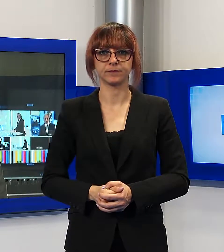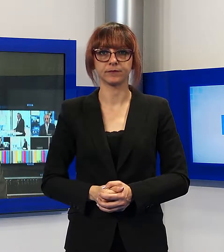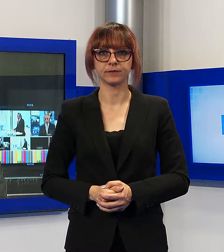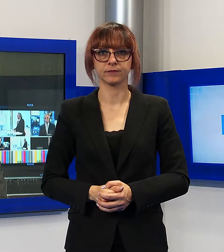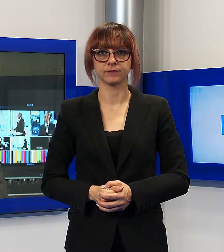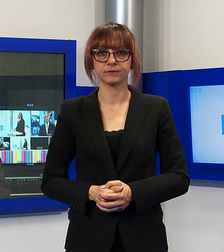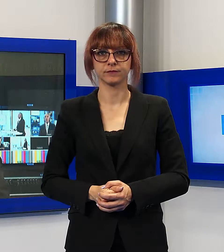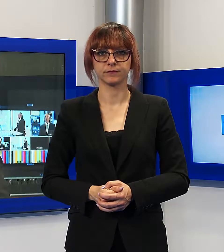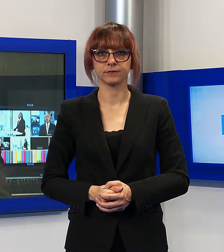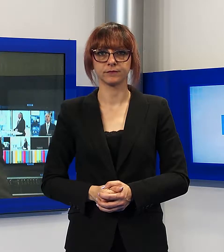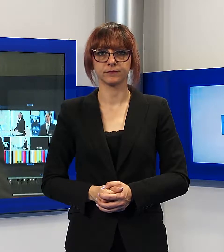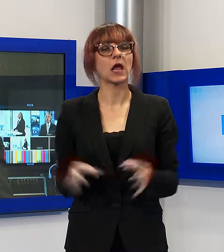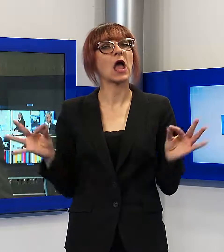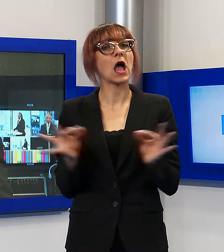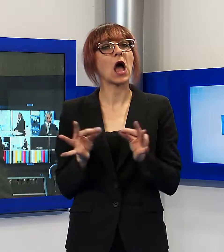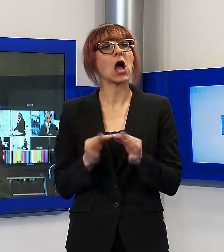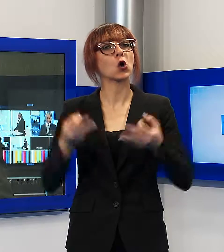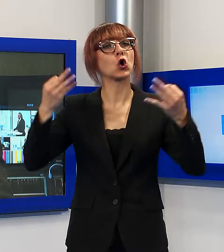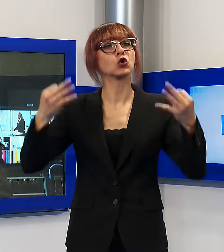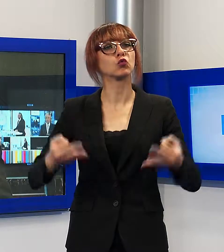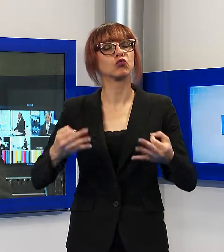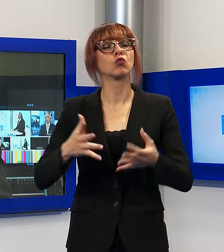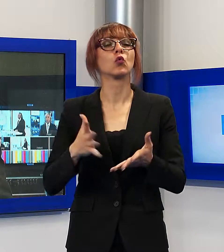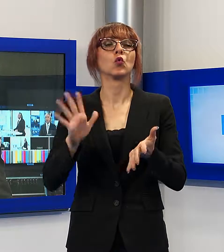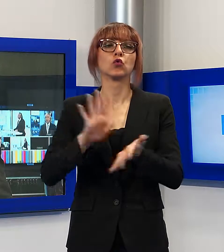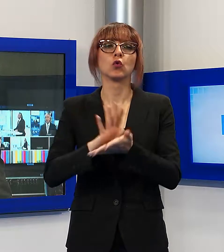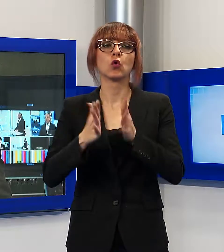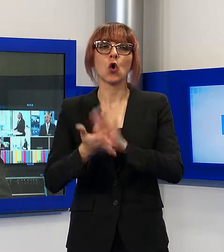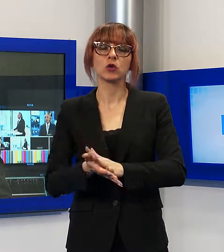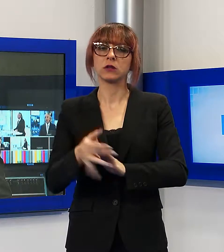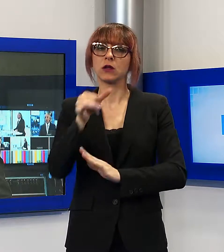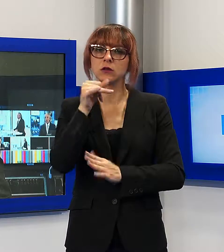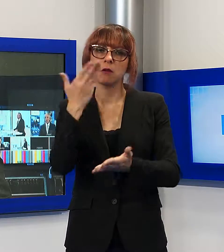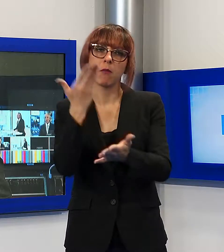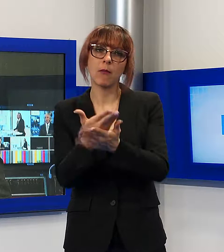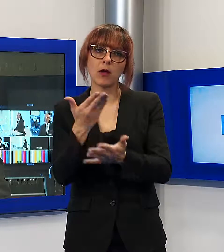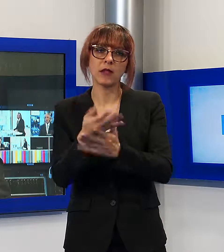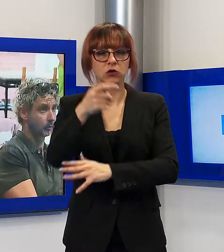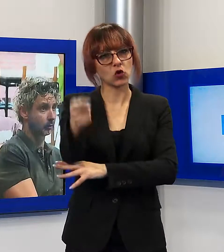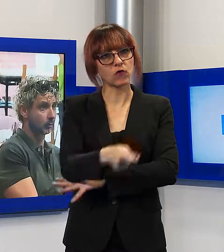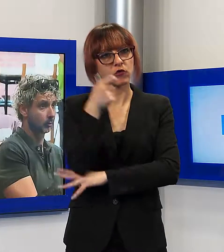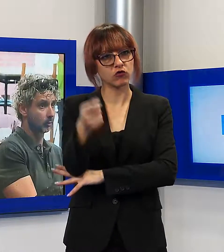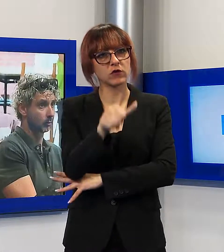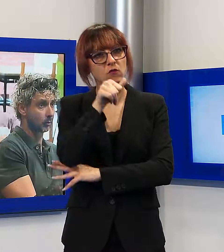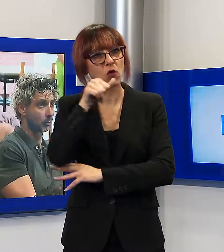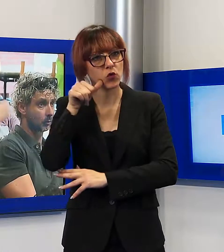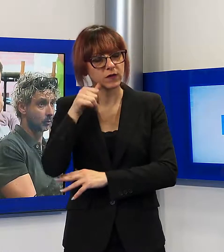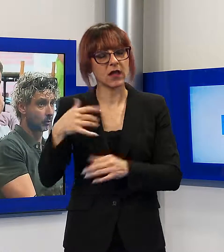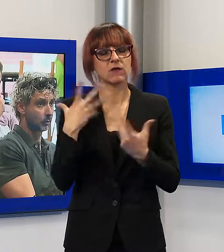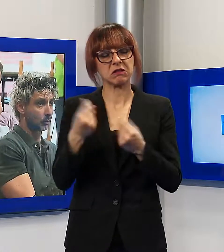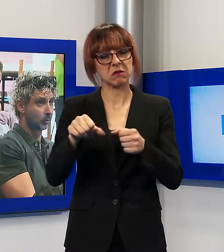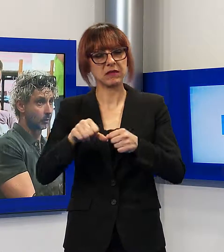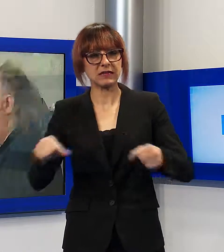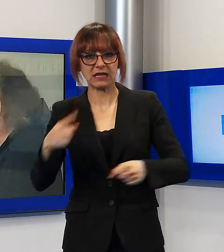Un contratto giusto e una sede adeguata per i nostri vigili del fuoco. Un contratto di lavoro